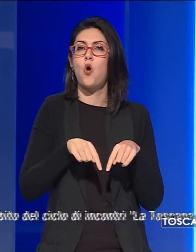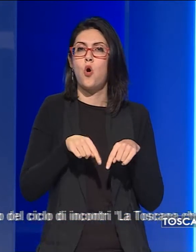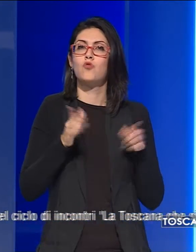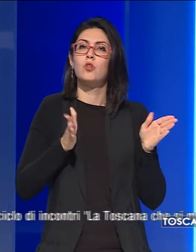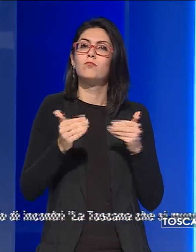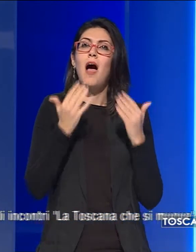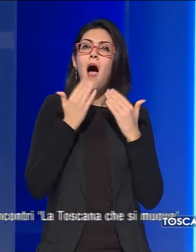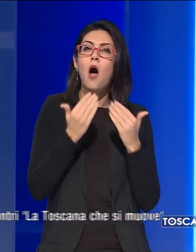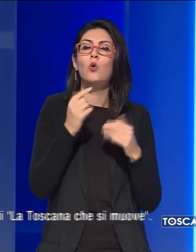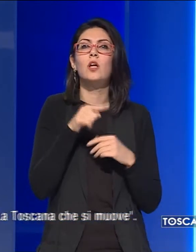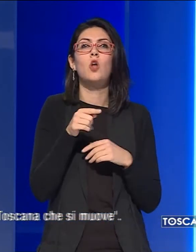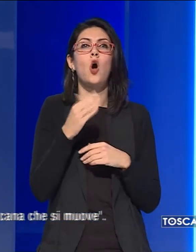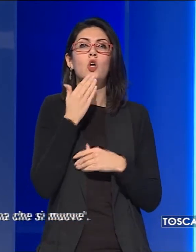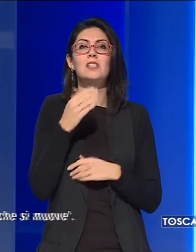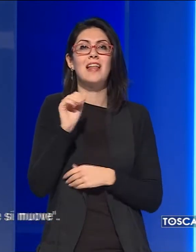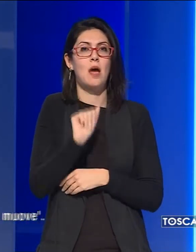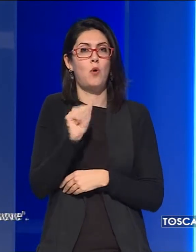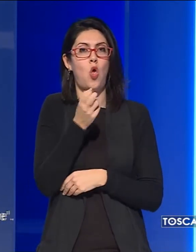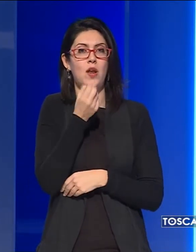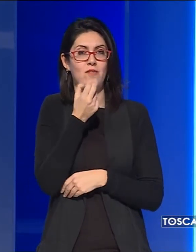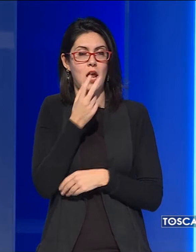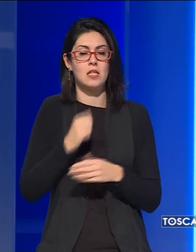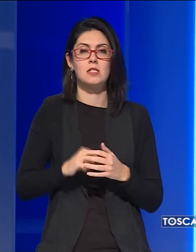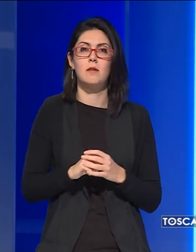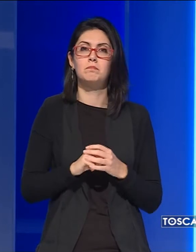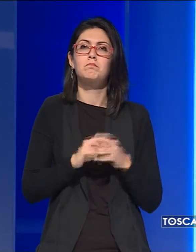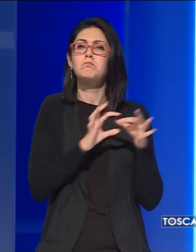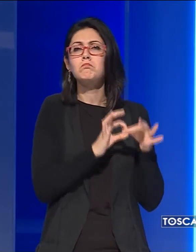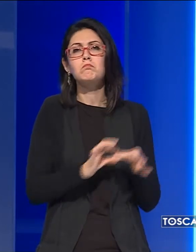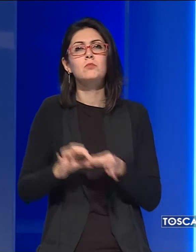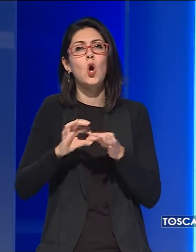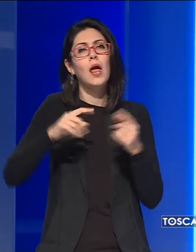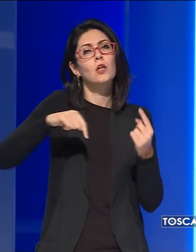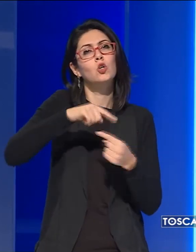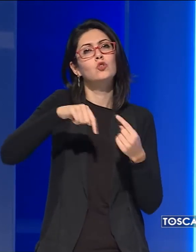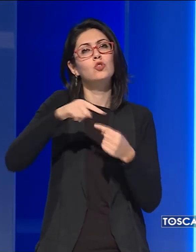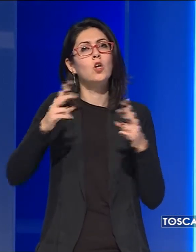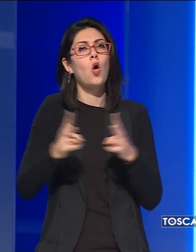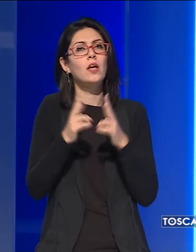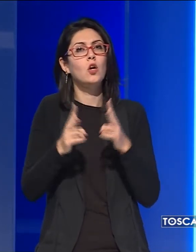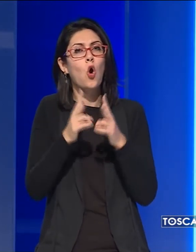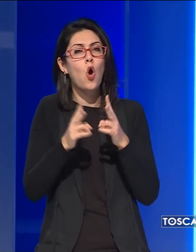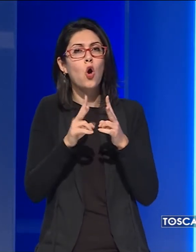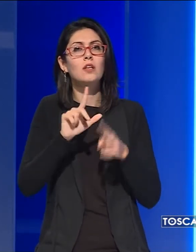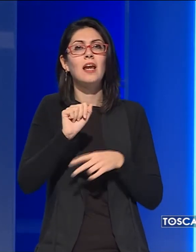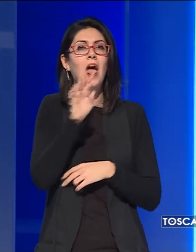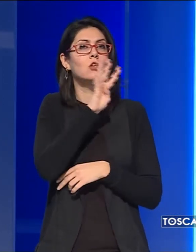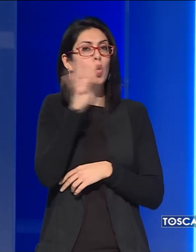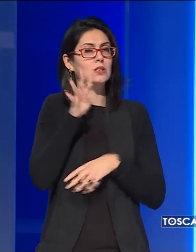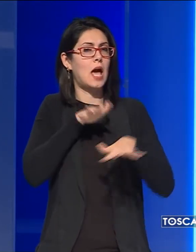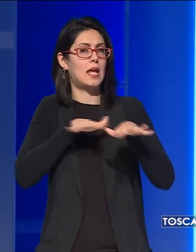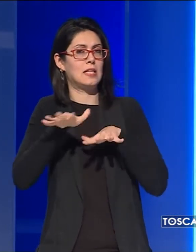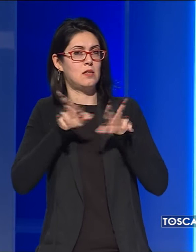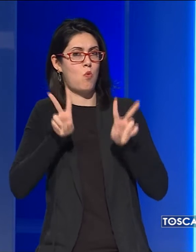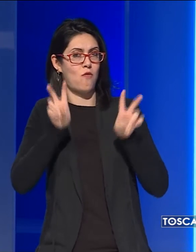'Auditorium di Santa Pollonia Firenze, nell'ambito di un ciclo di incontri, la Toscana che si muove.